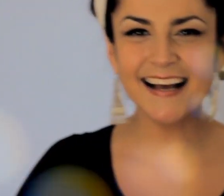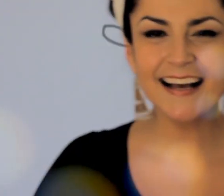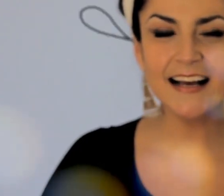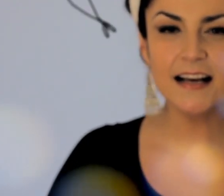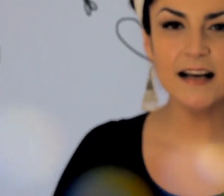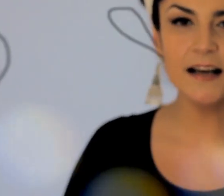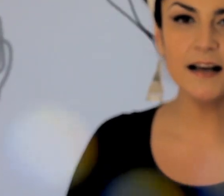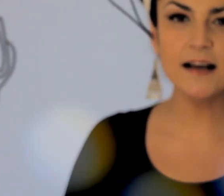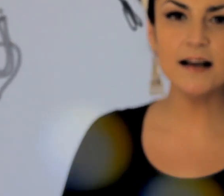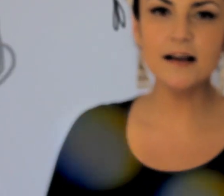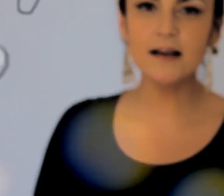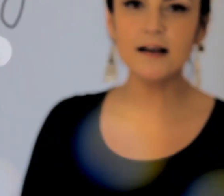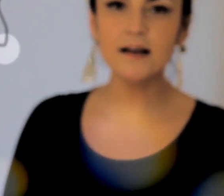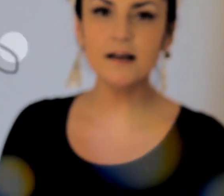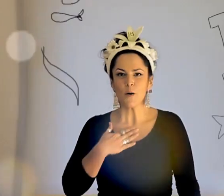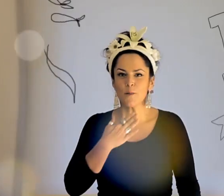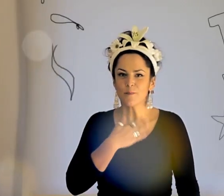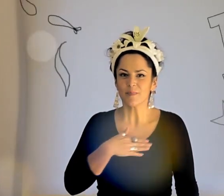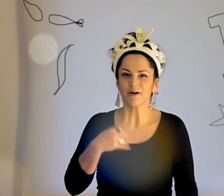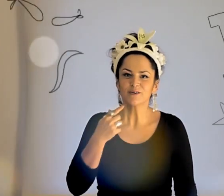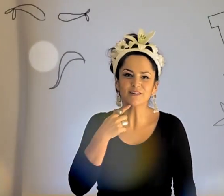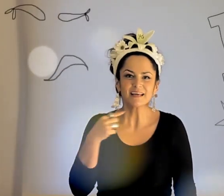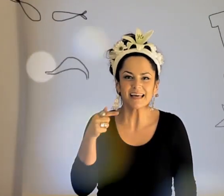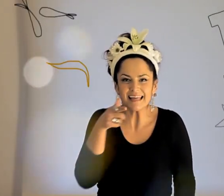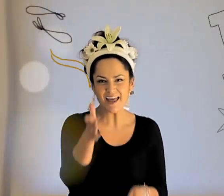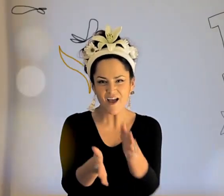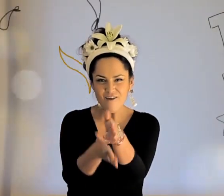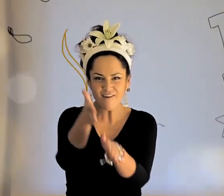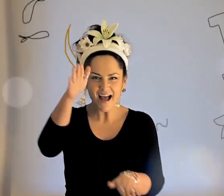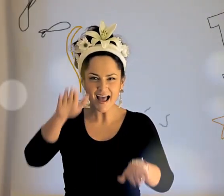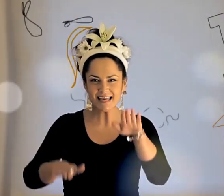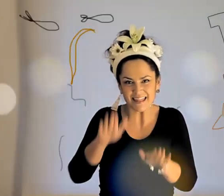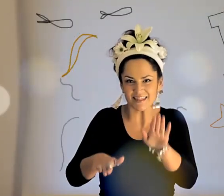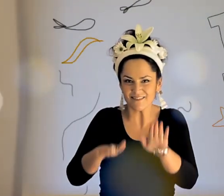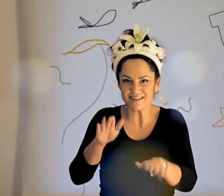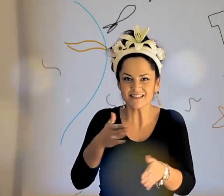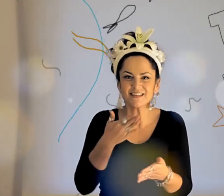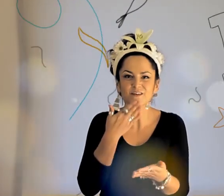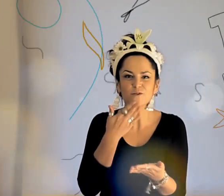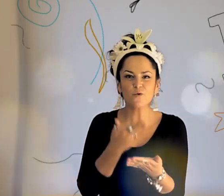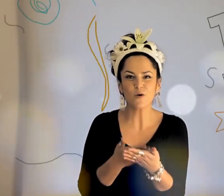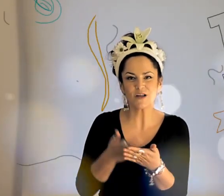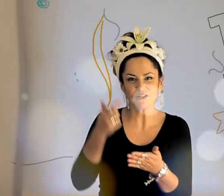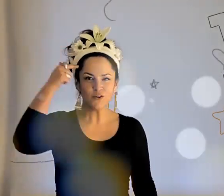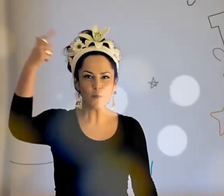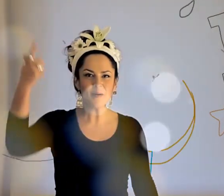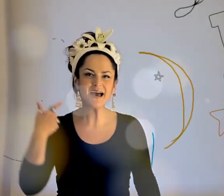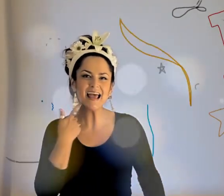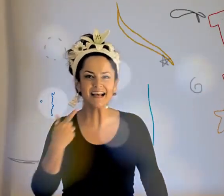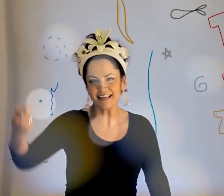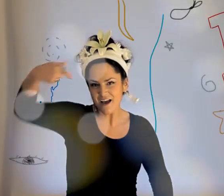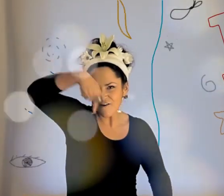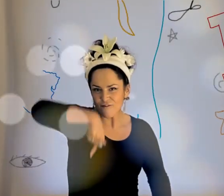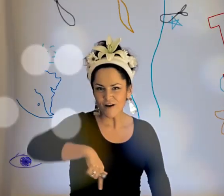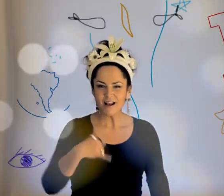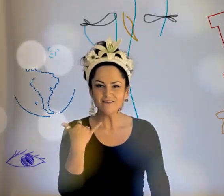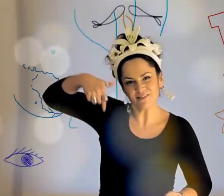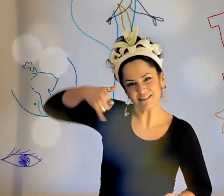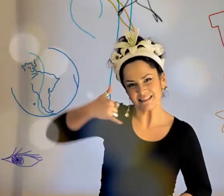cuando Me gusta que te vayas de vez en cuando Para que vuelvas